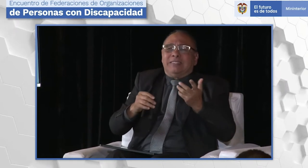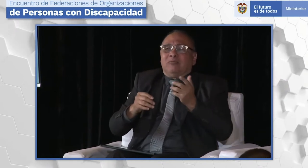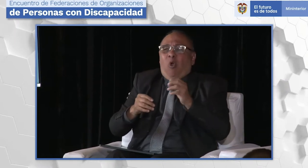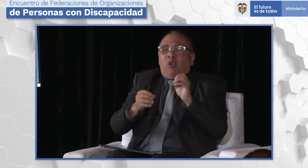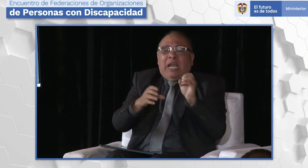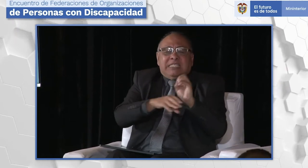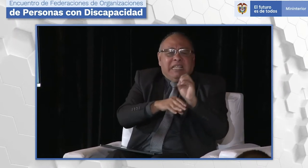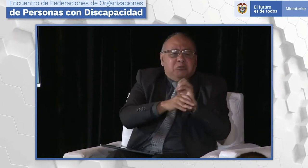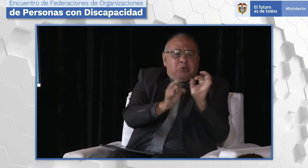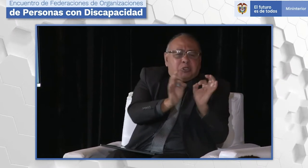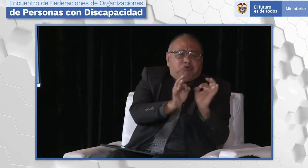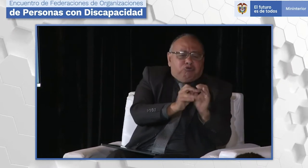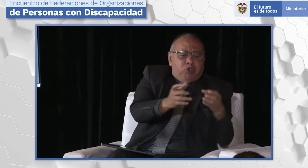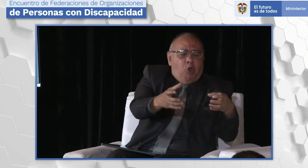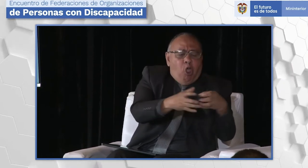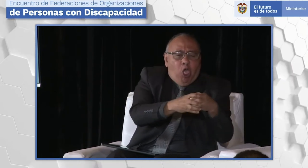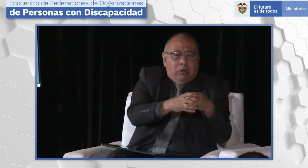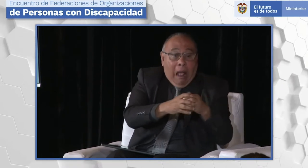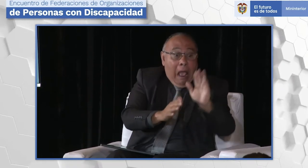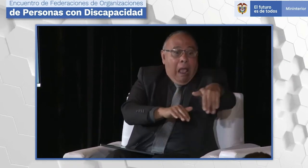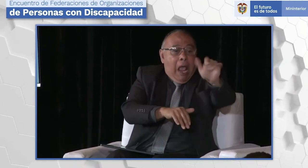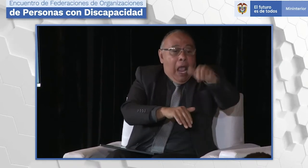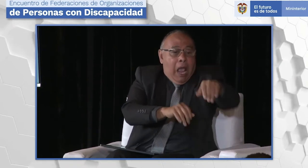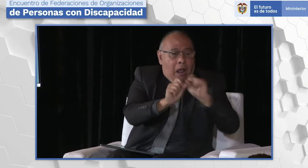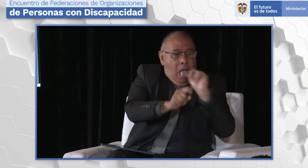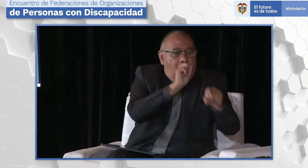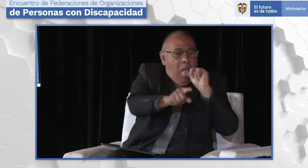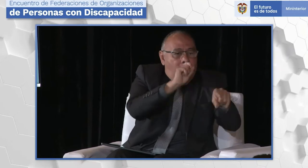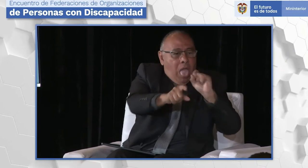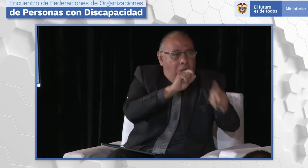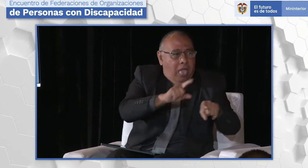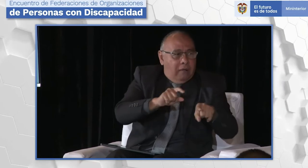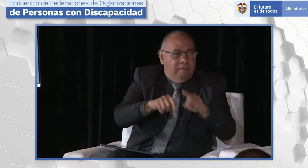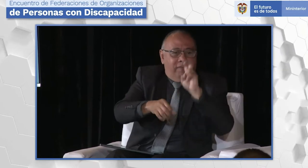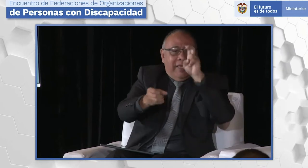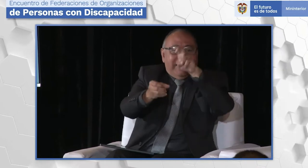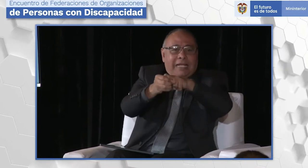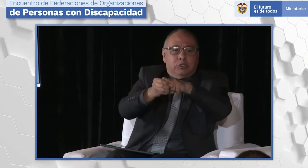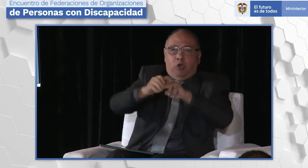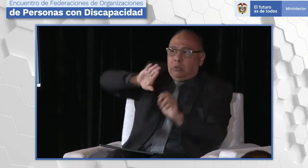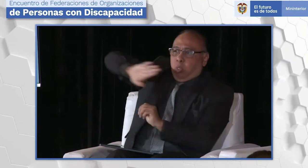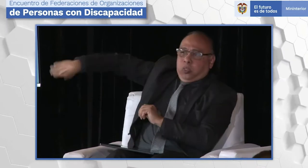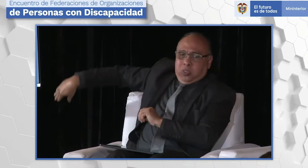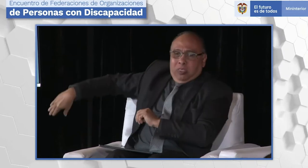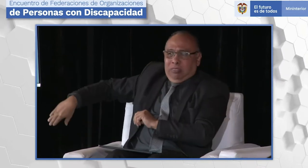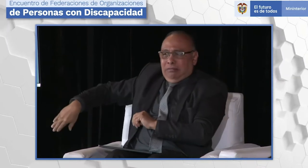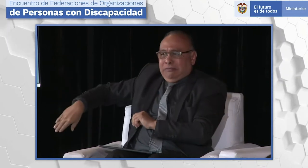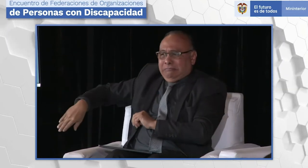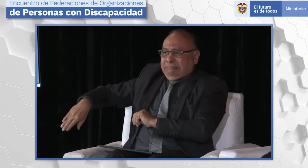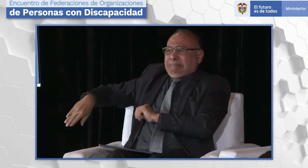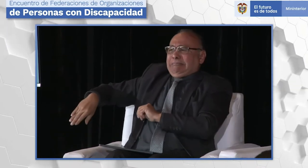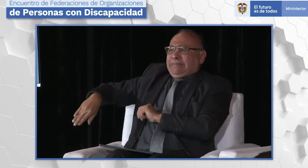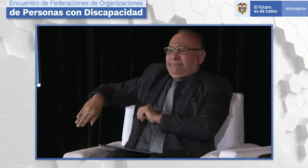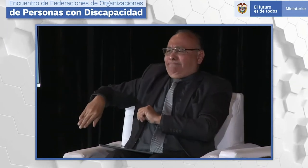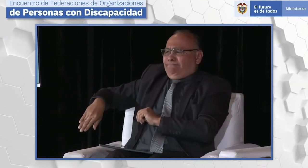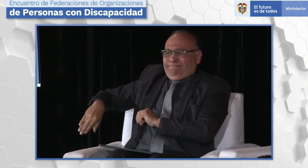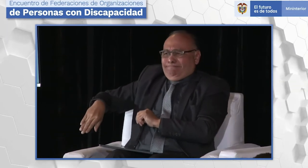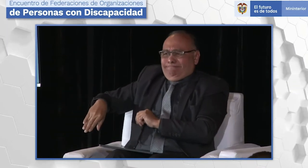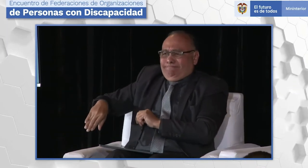con discapacidad. Hablemos de las redes, organizaciones, fundaciones, y empiezan a hacerle las consultas a ellos. No está